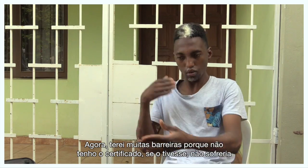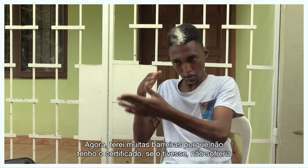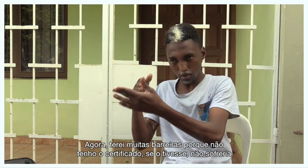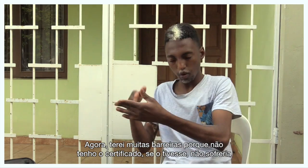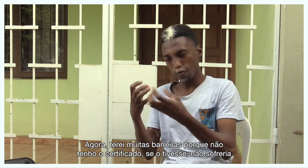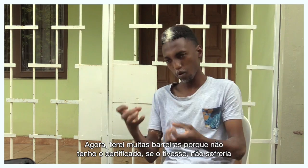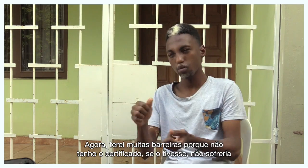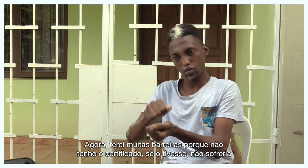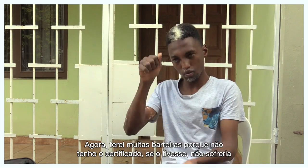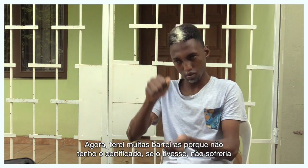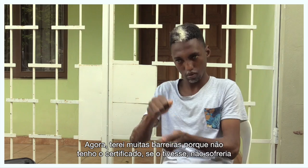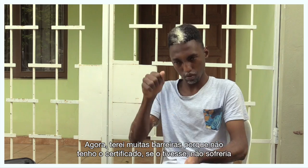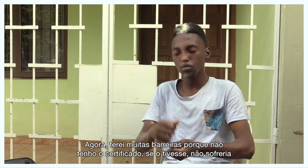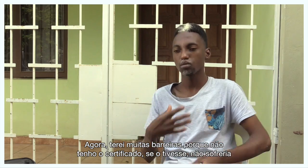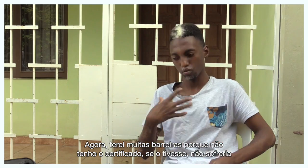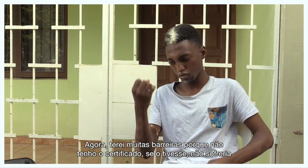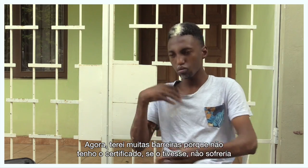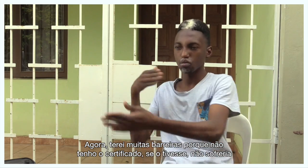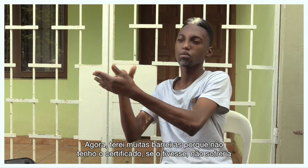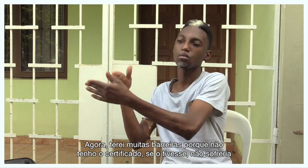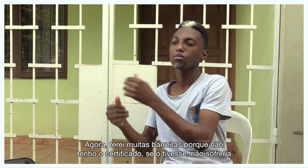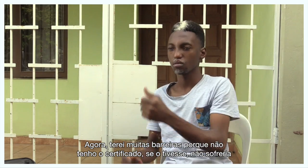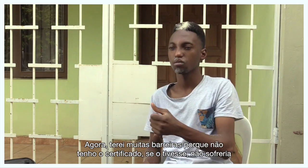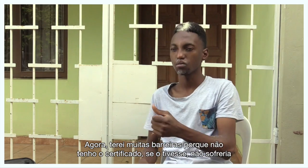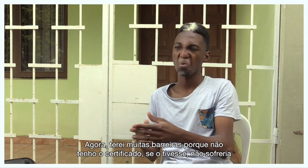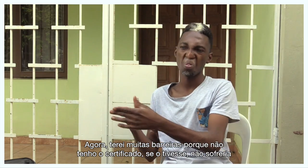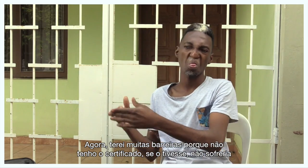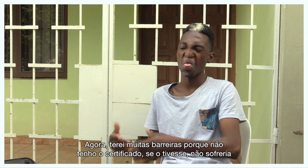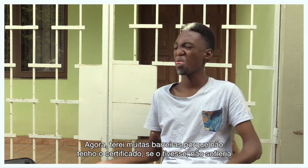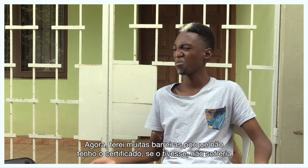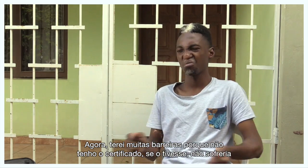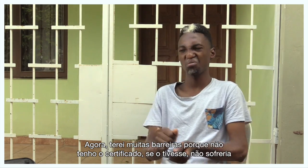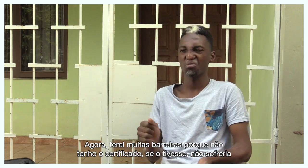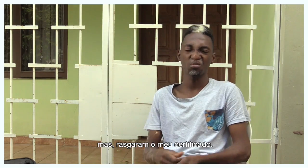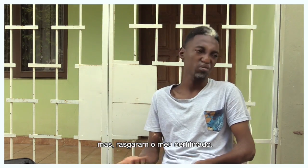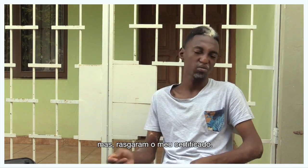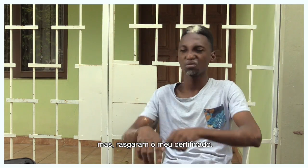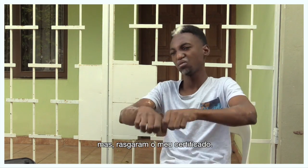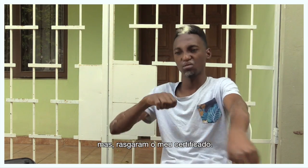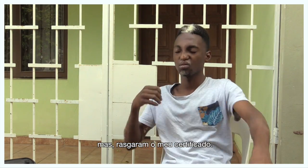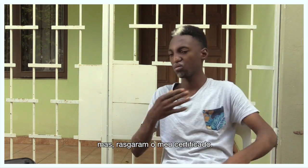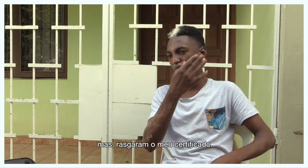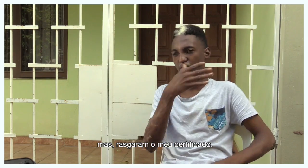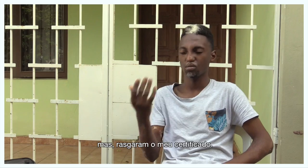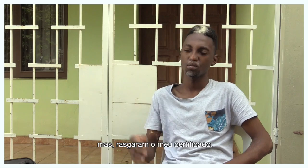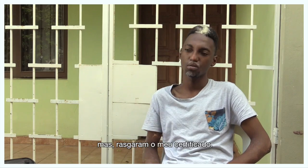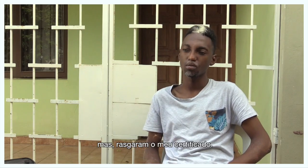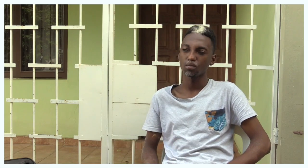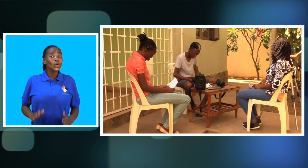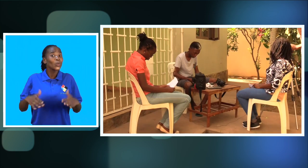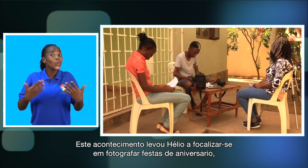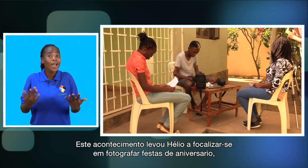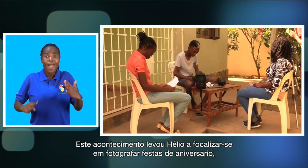Eu vou sofrer muita barreira porque não tenho lá o certificado. Se eu tivesse o certificado, eu não iria sofrer essas barreiras. Mas rasgaram o meu